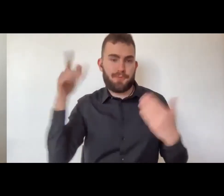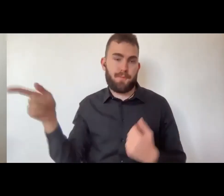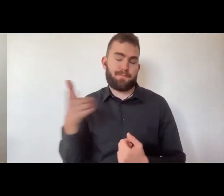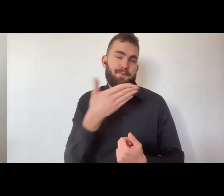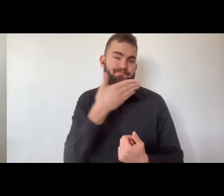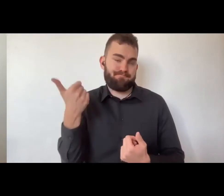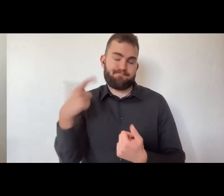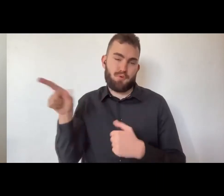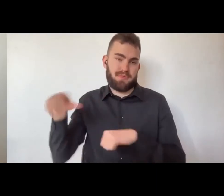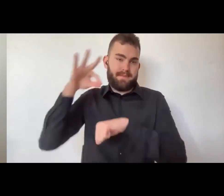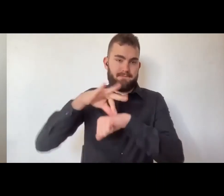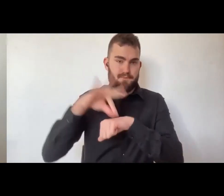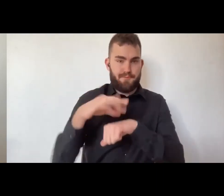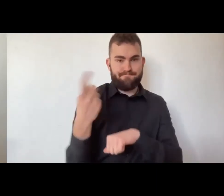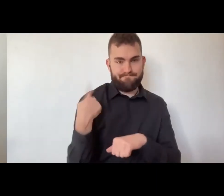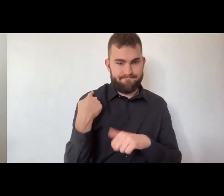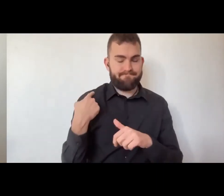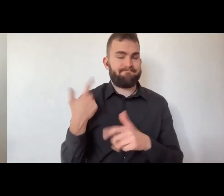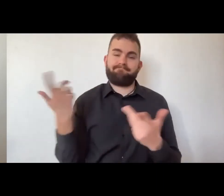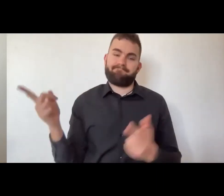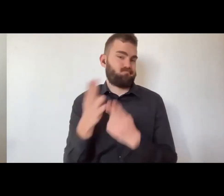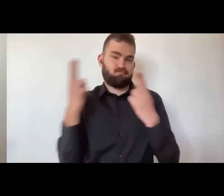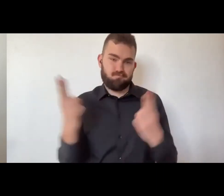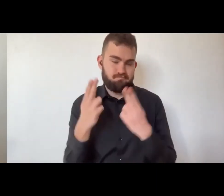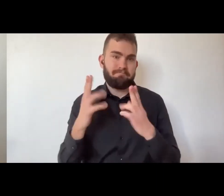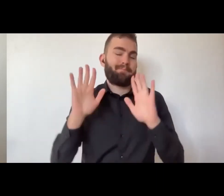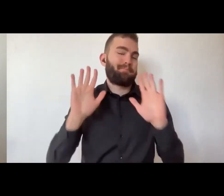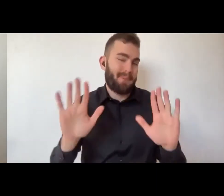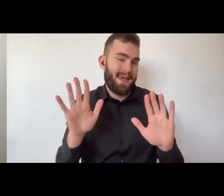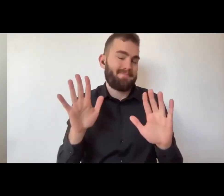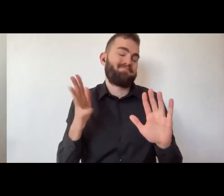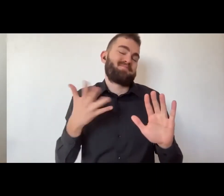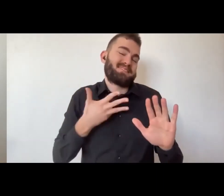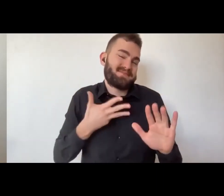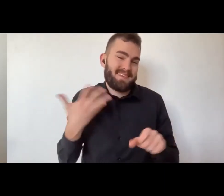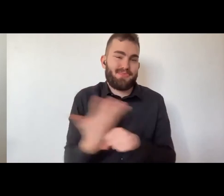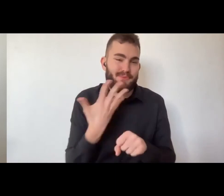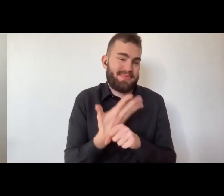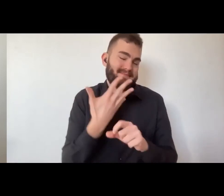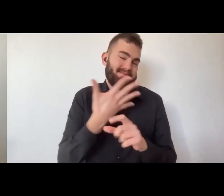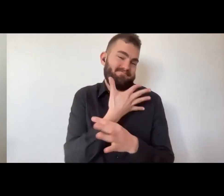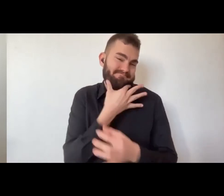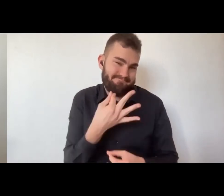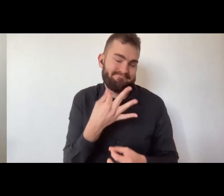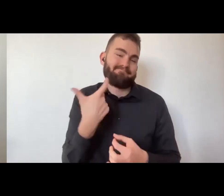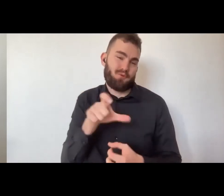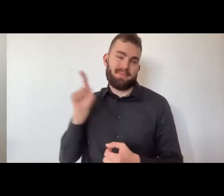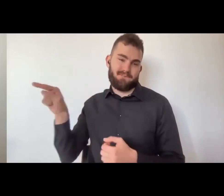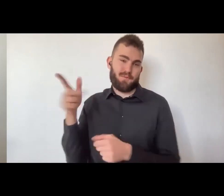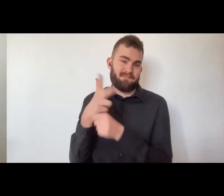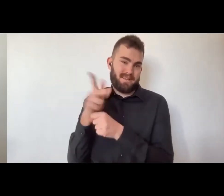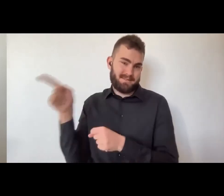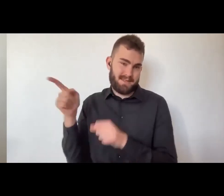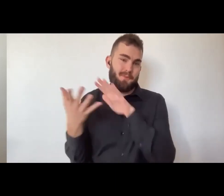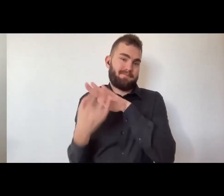dovrei passare la relazione a Lucia Daniele che purtroppo ieri ci ha avvisato che era